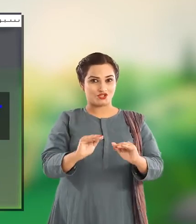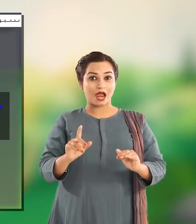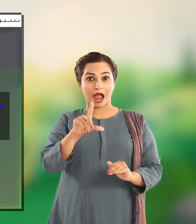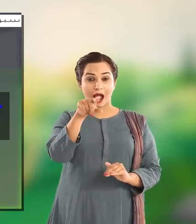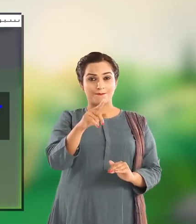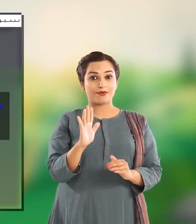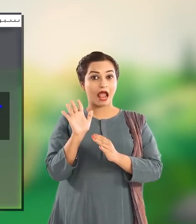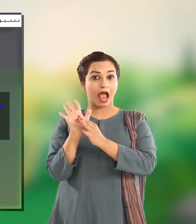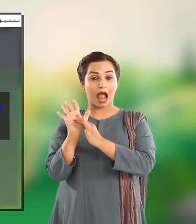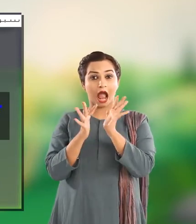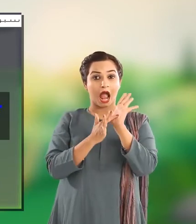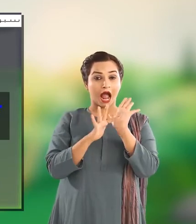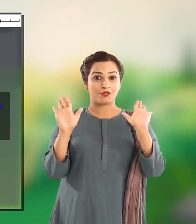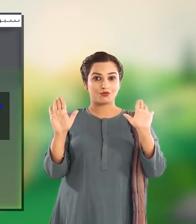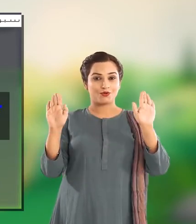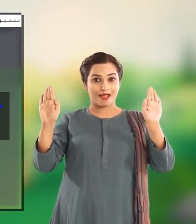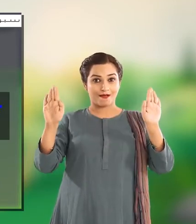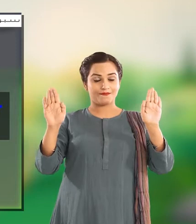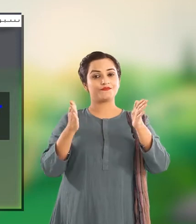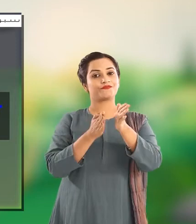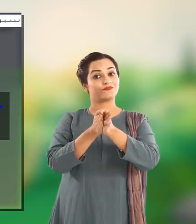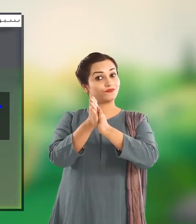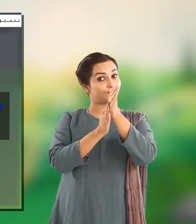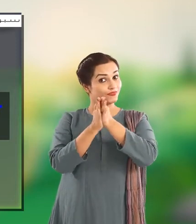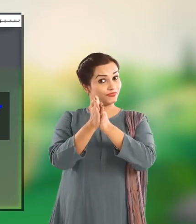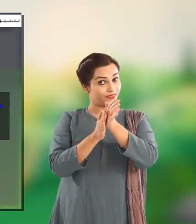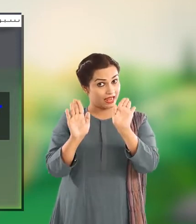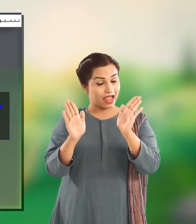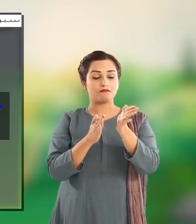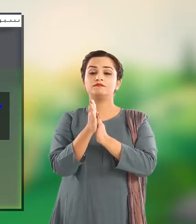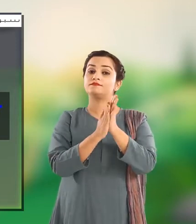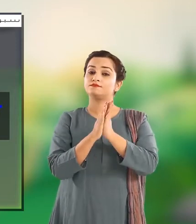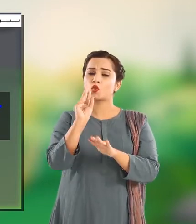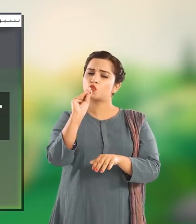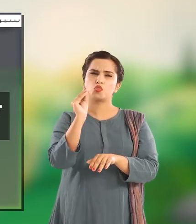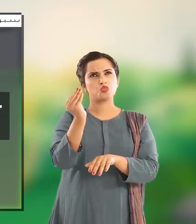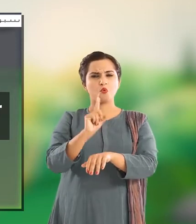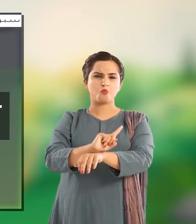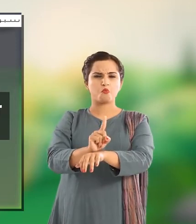کچھ دیر کے لیے آپس میں رگنے Rub your hands together for few seconds